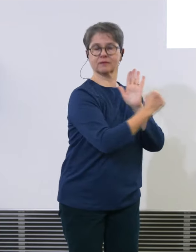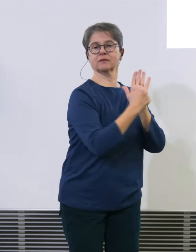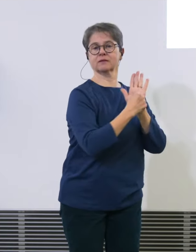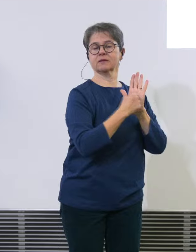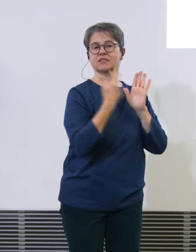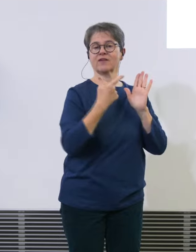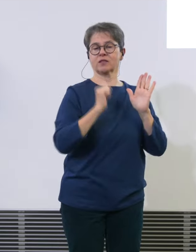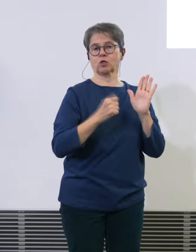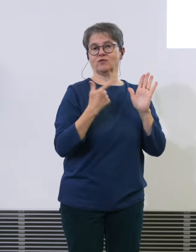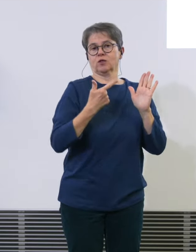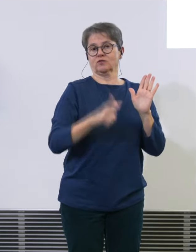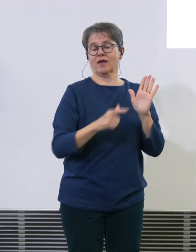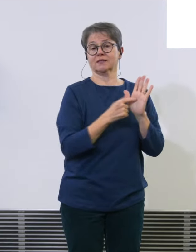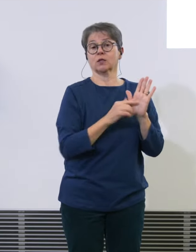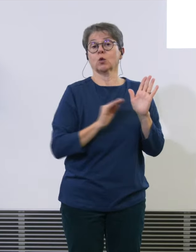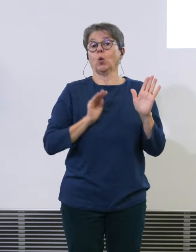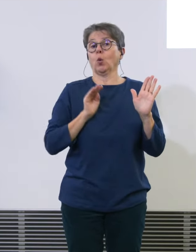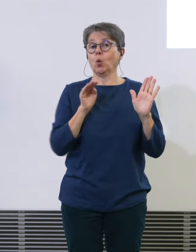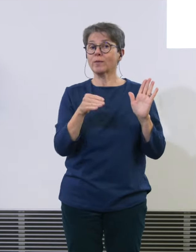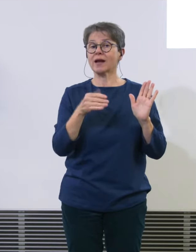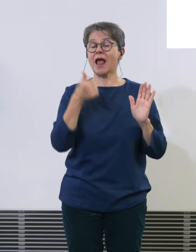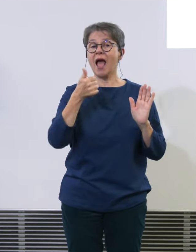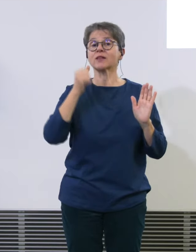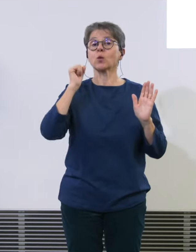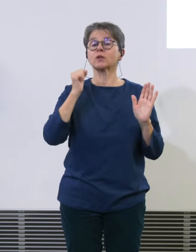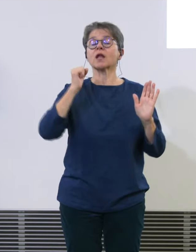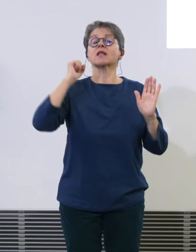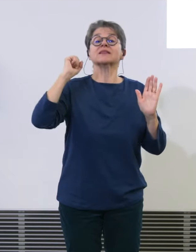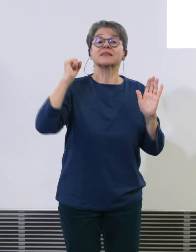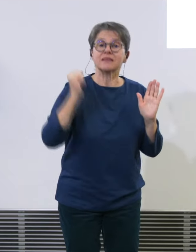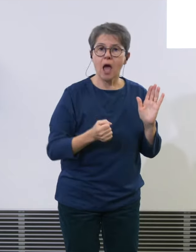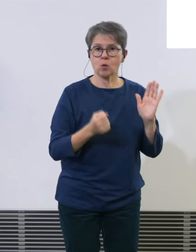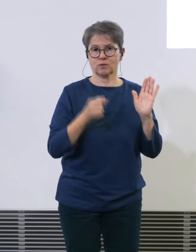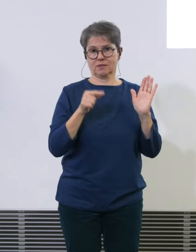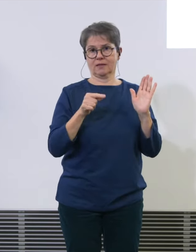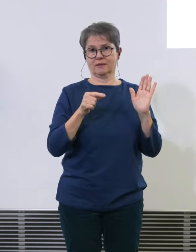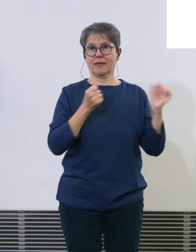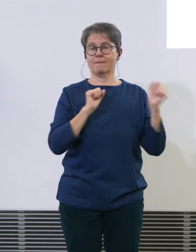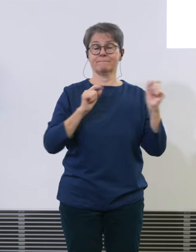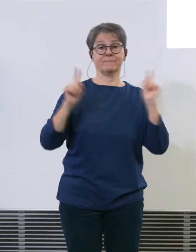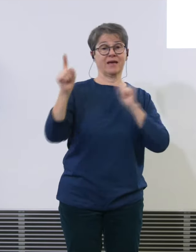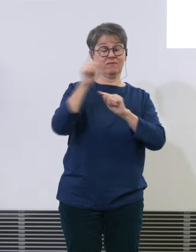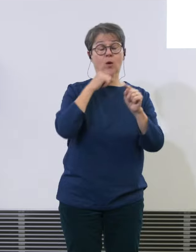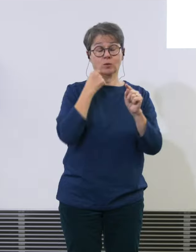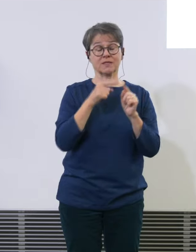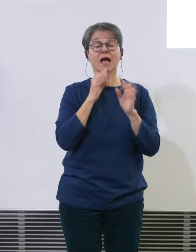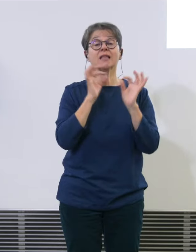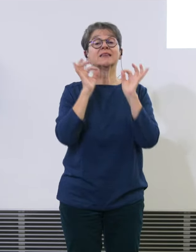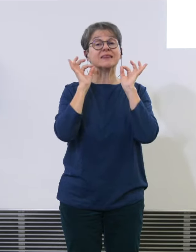mehr als 100'000 Bewegungen deutlich, meine Damen und Herren, deutlich unterschritten gewesen.